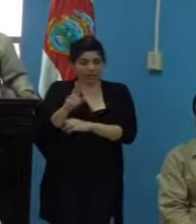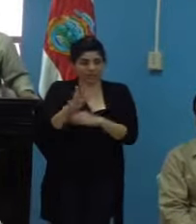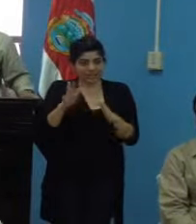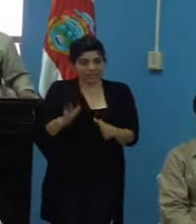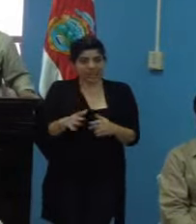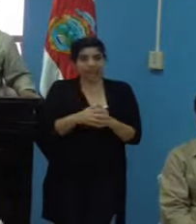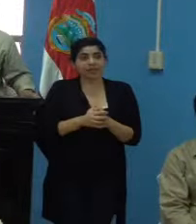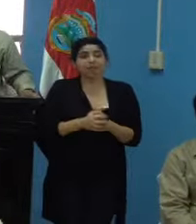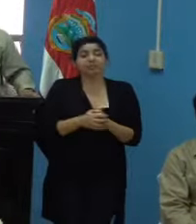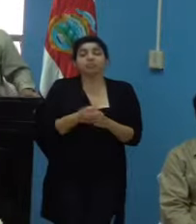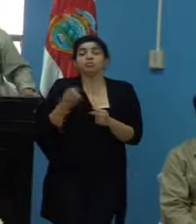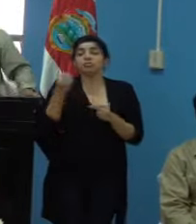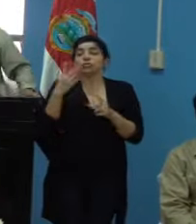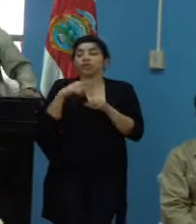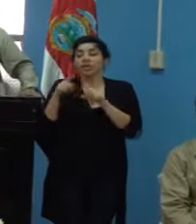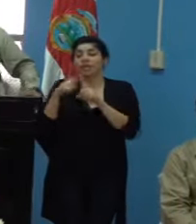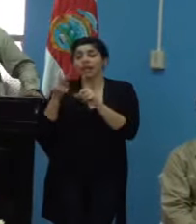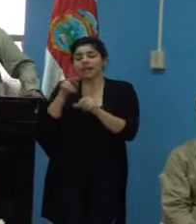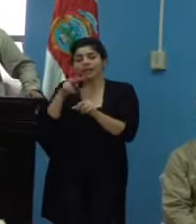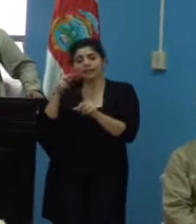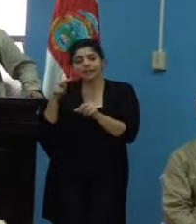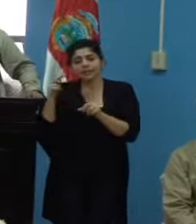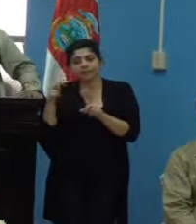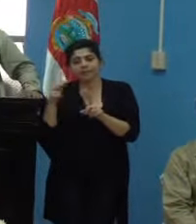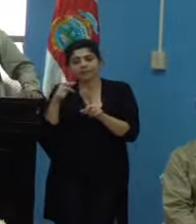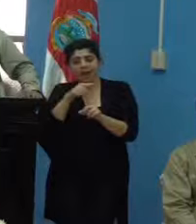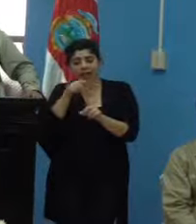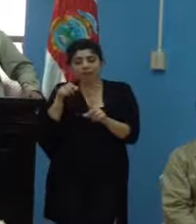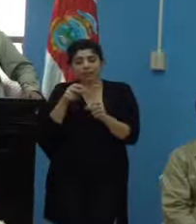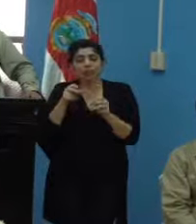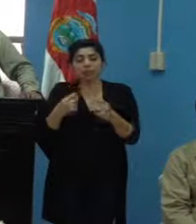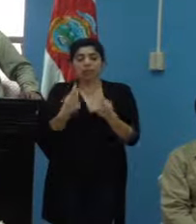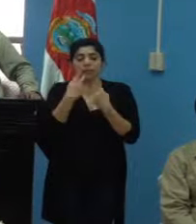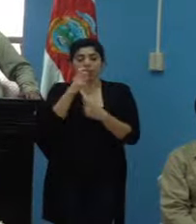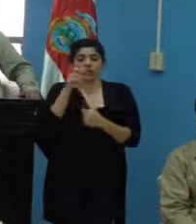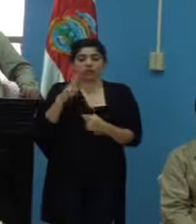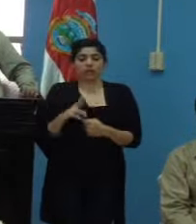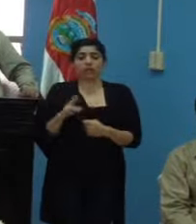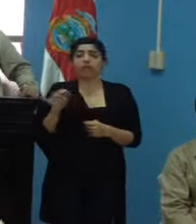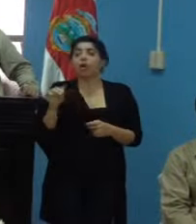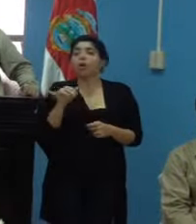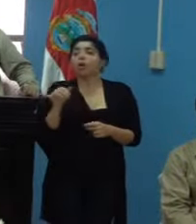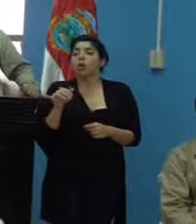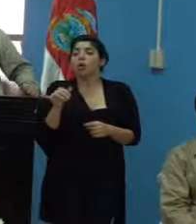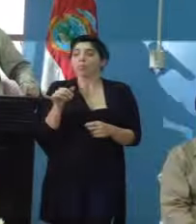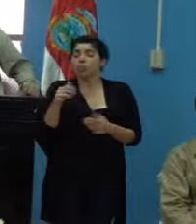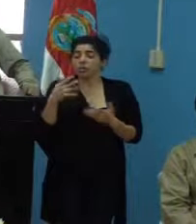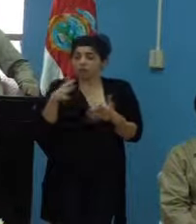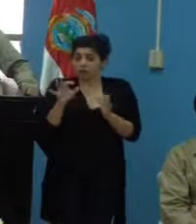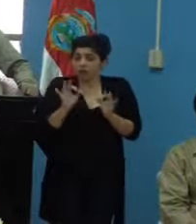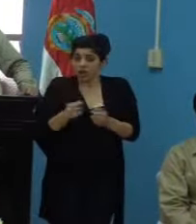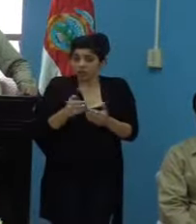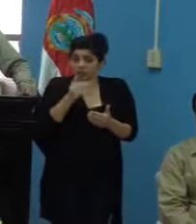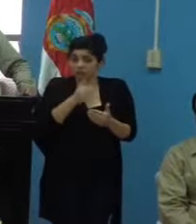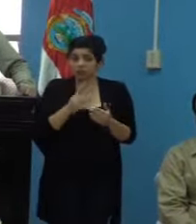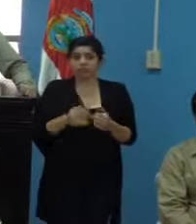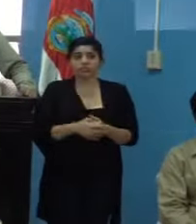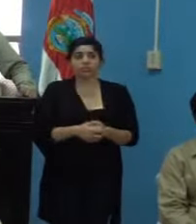que en muchos sentidos nos va a permitir a Costa Rica, como lo definimos,